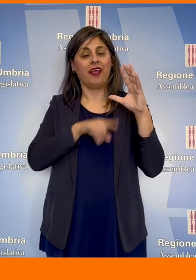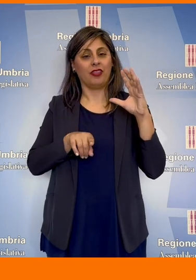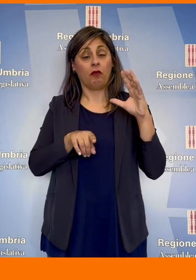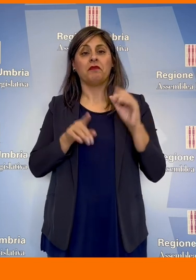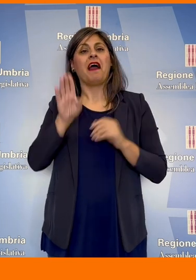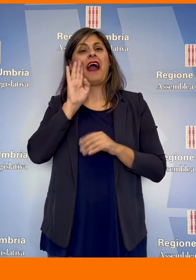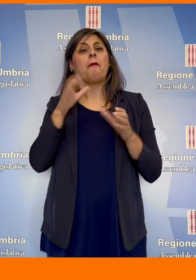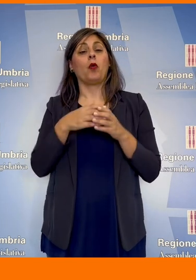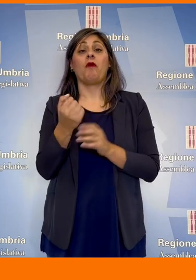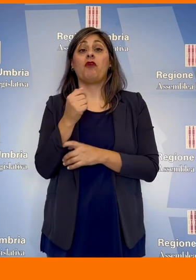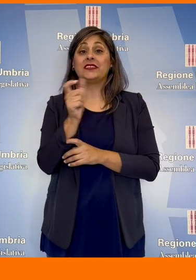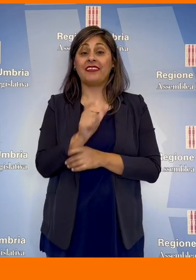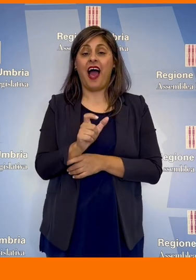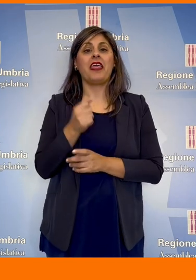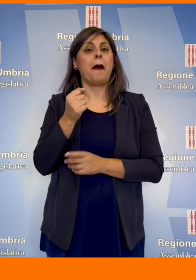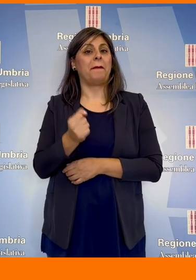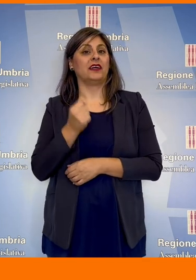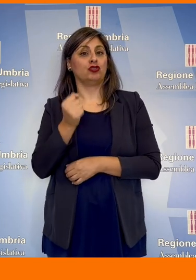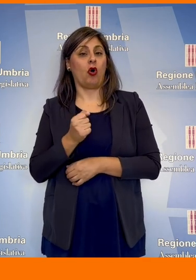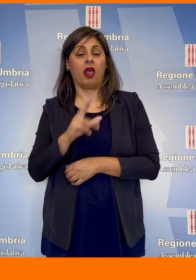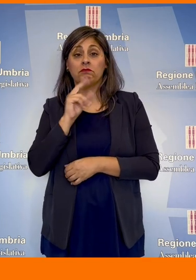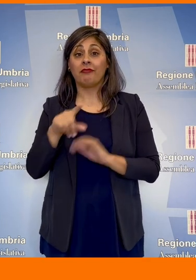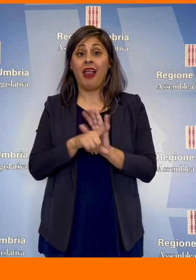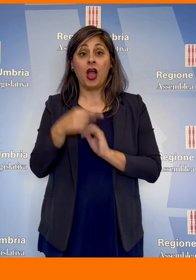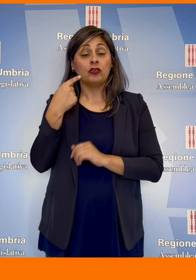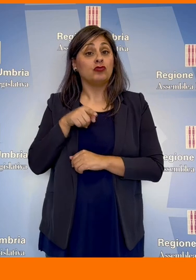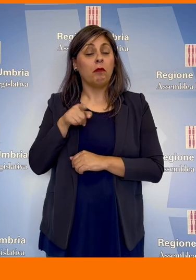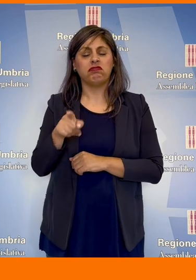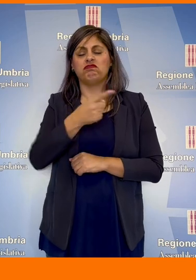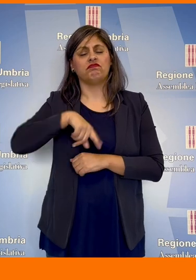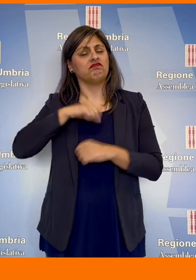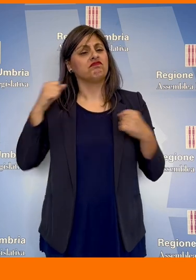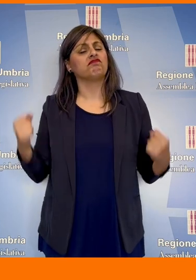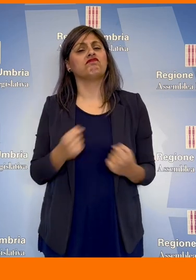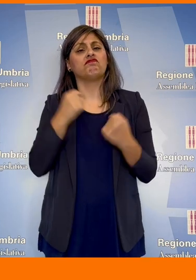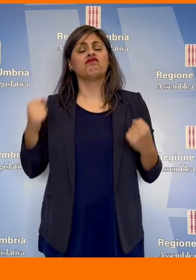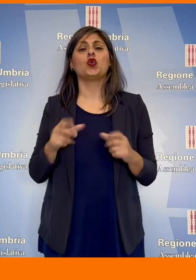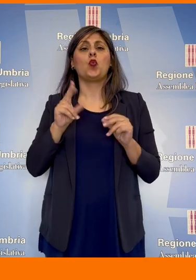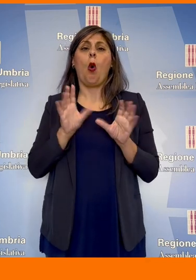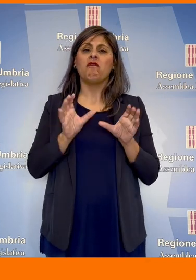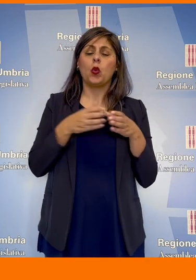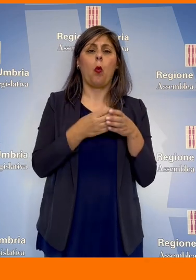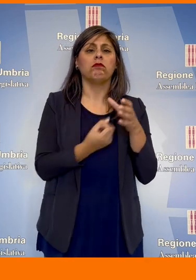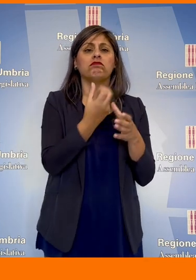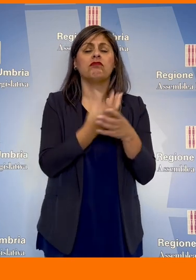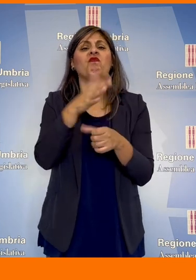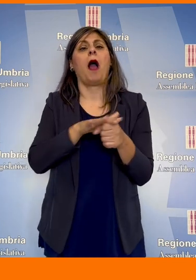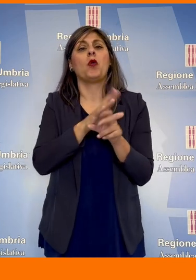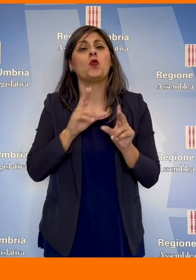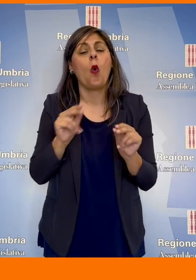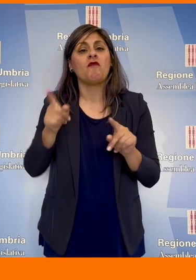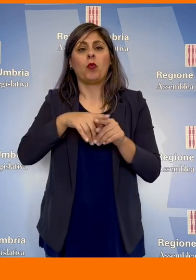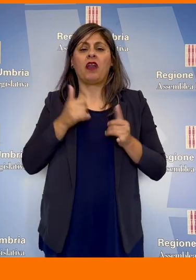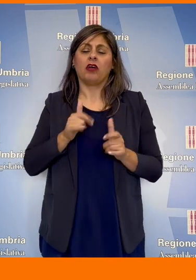capogruppo di Forza Italia, Stefano Pastorelli, con questa legge promuoviamo la formazione di nuovi nuclei e favoriamo le nascite.